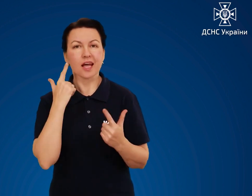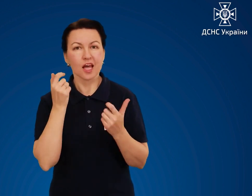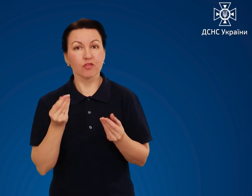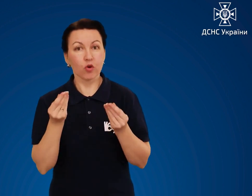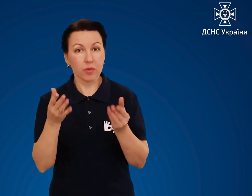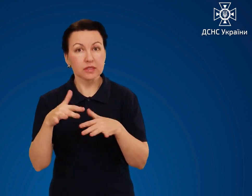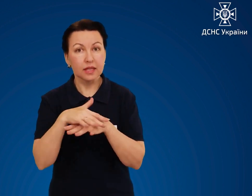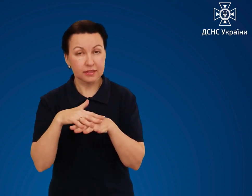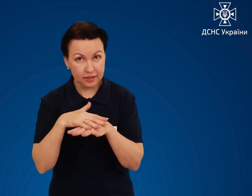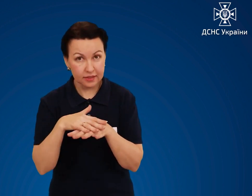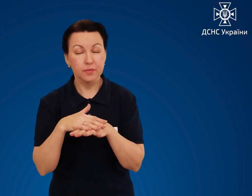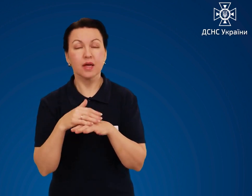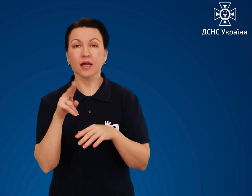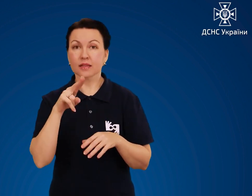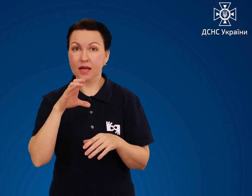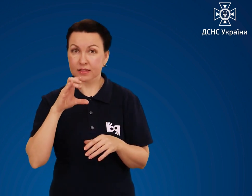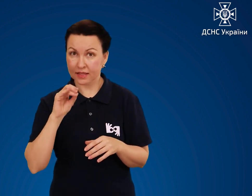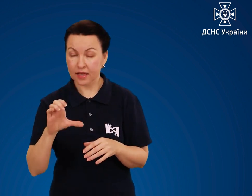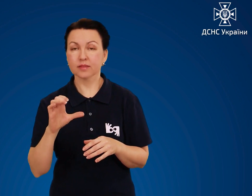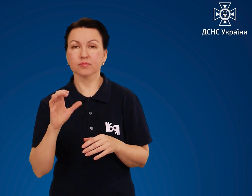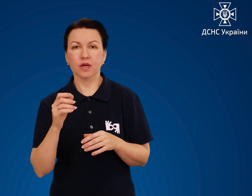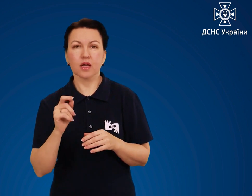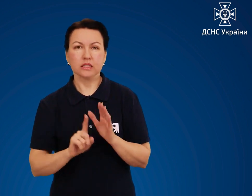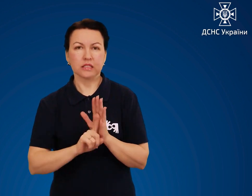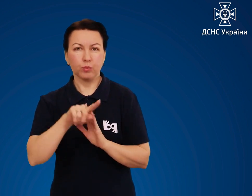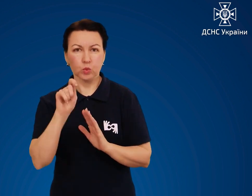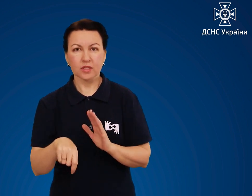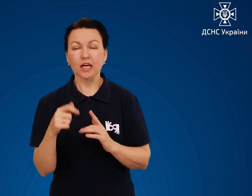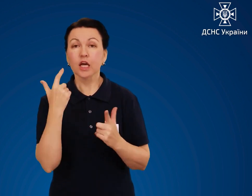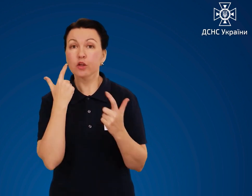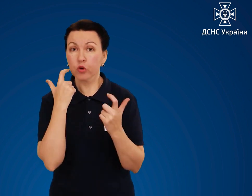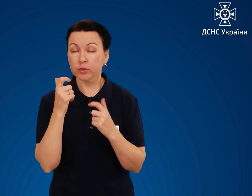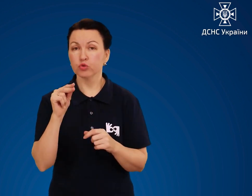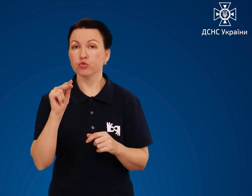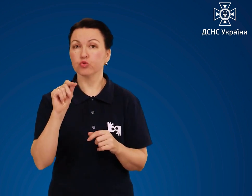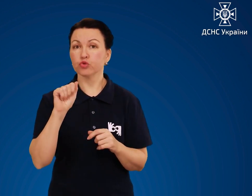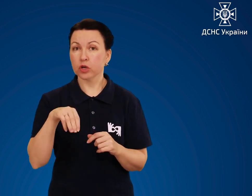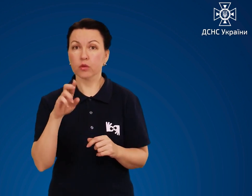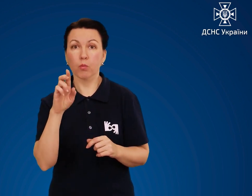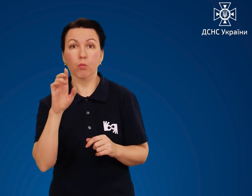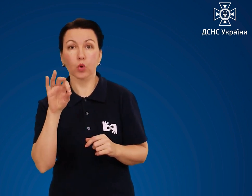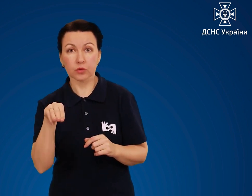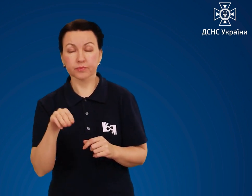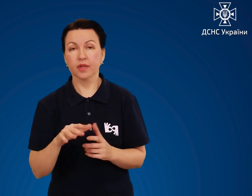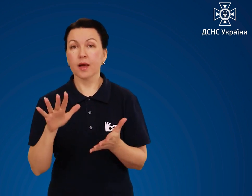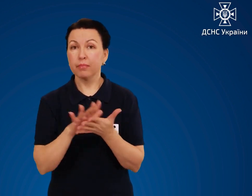на платформі WhatsApp запустила інформаційний чат-бот. Безкоштовний сервіс